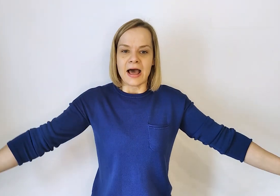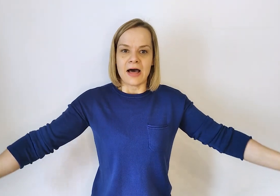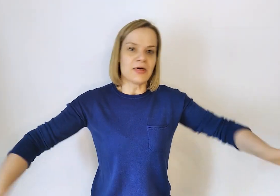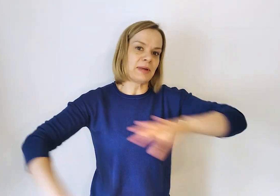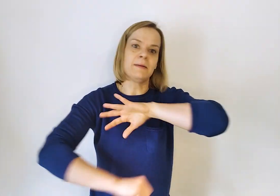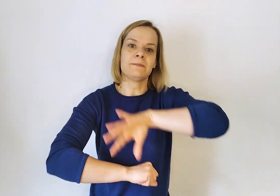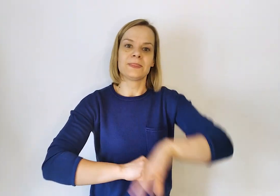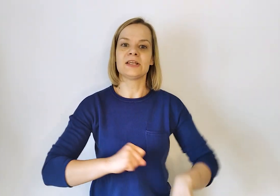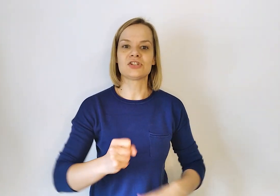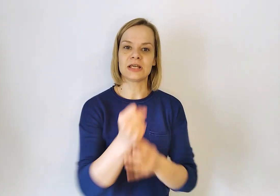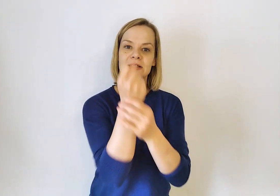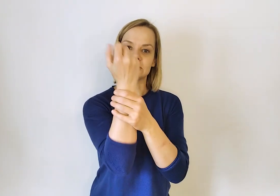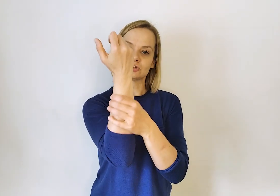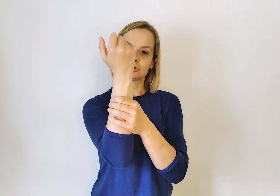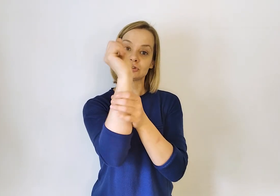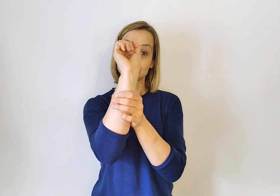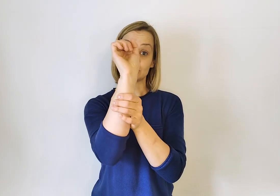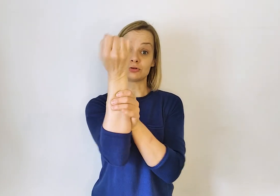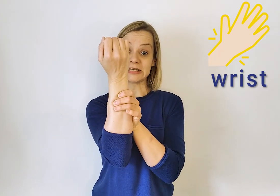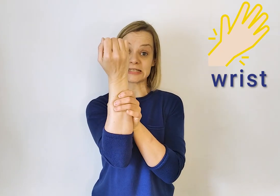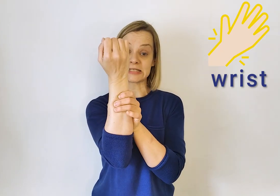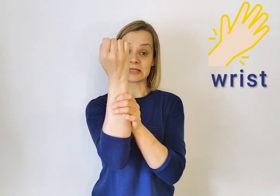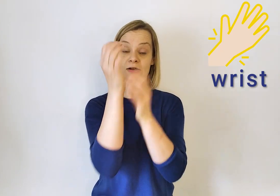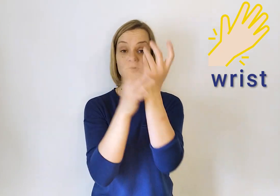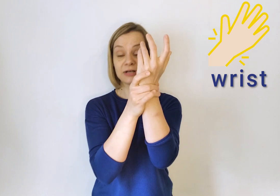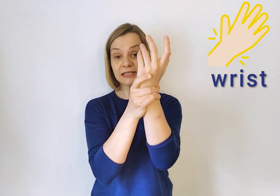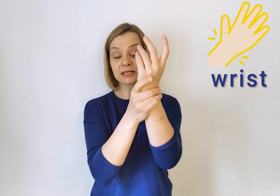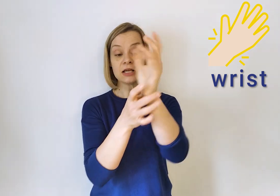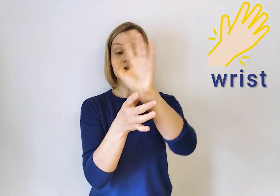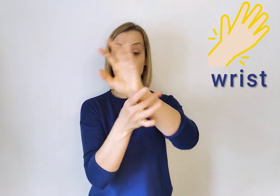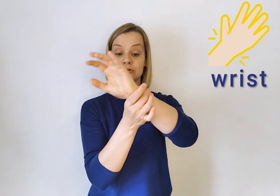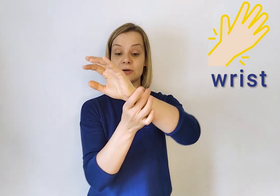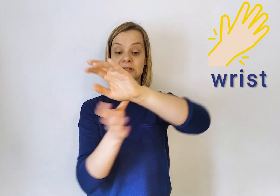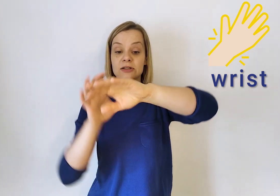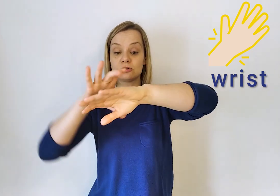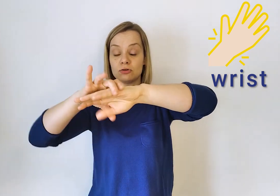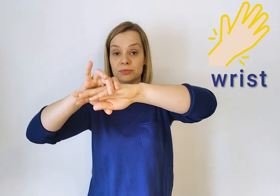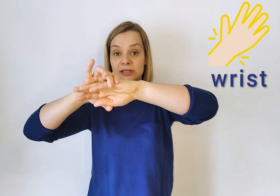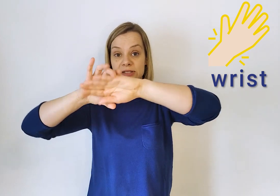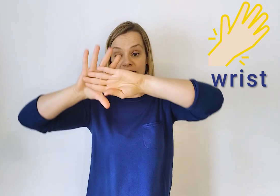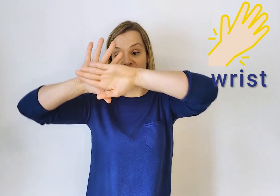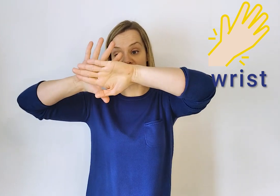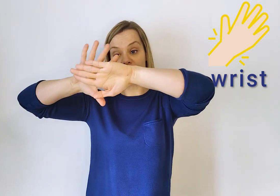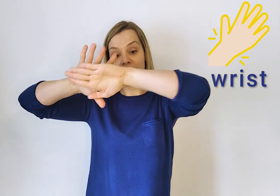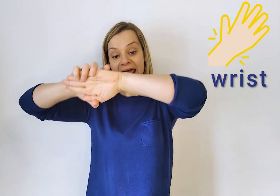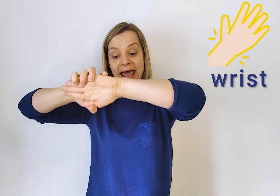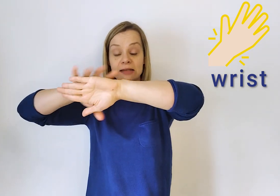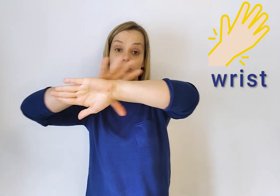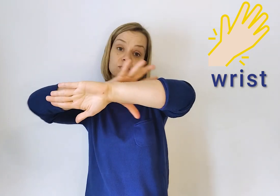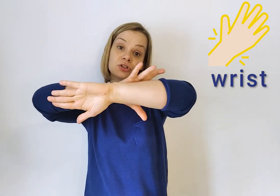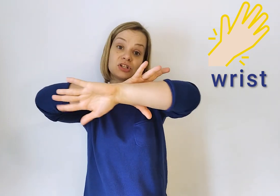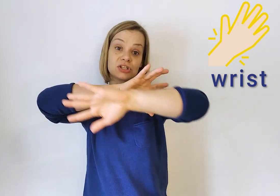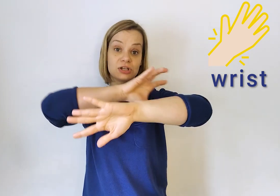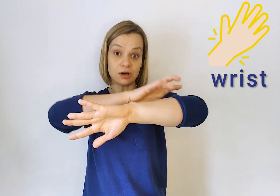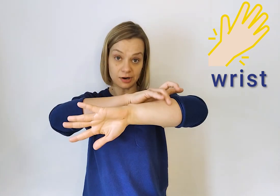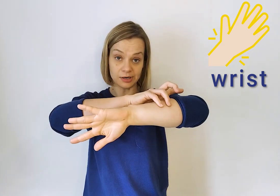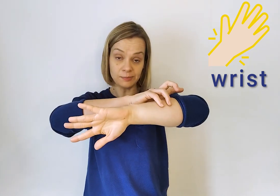Dobra. Jeszcze jeden. Wrist. Wrist. Czyli dokładnie to miejsce, gdzie your hand łączy się z arm.